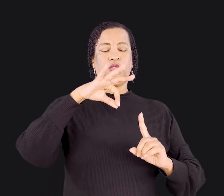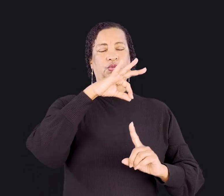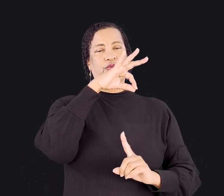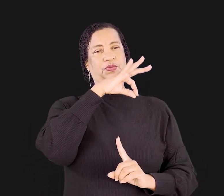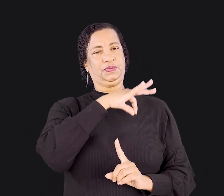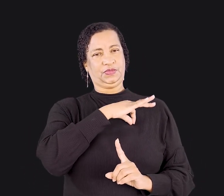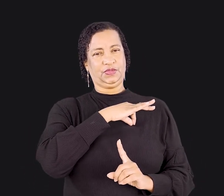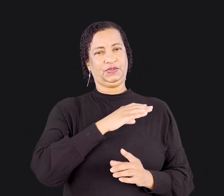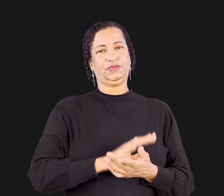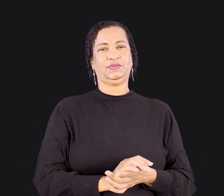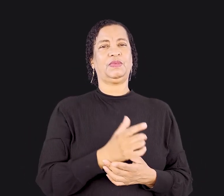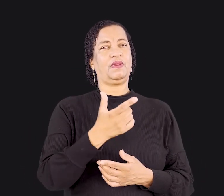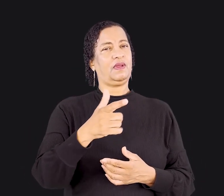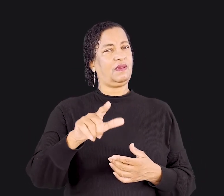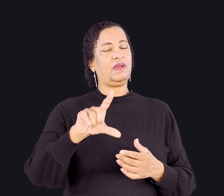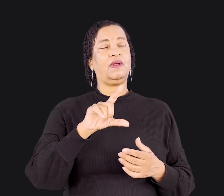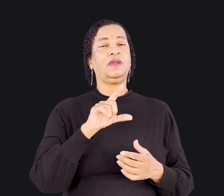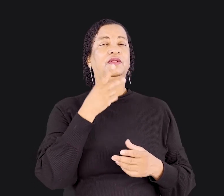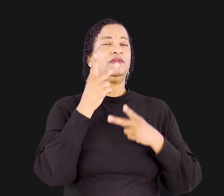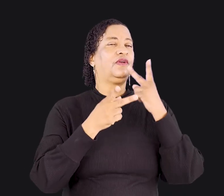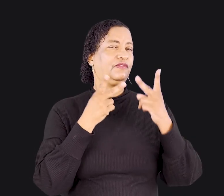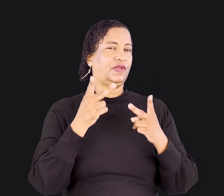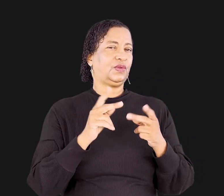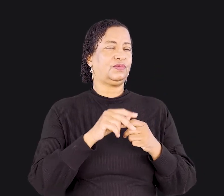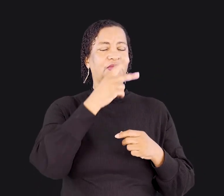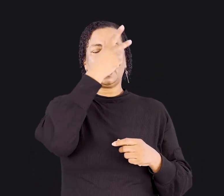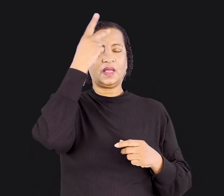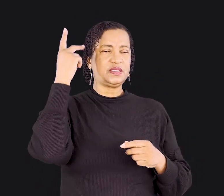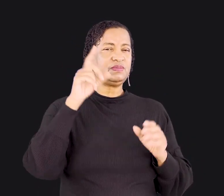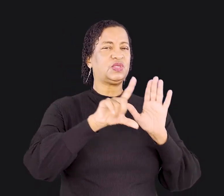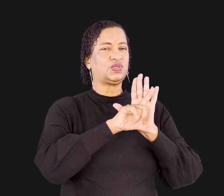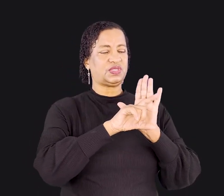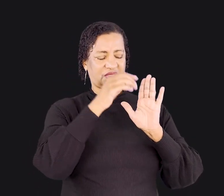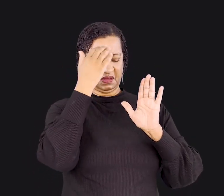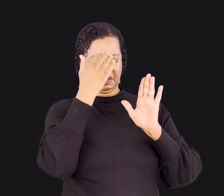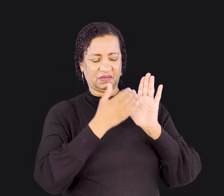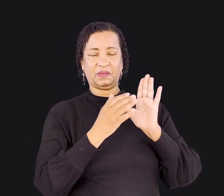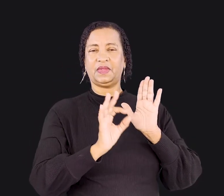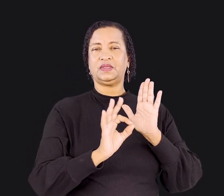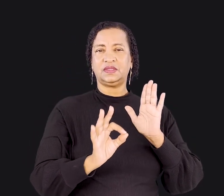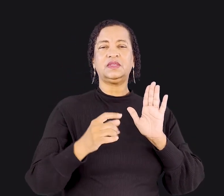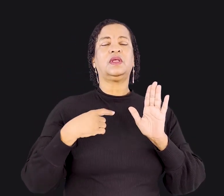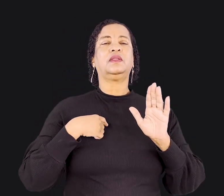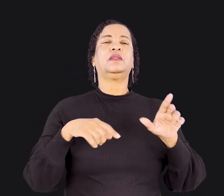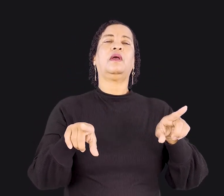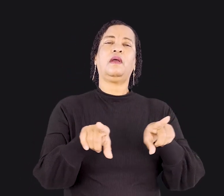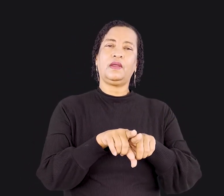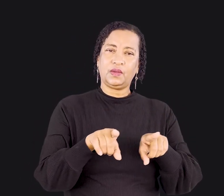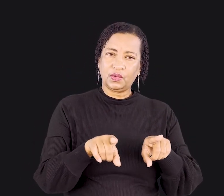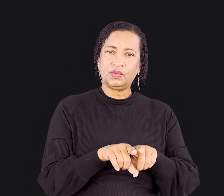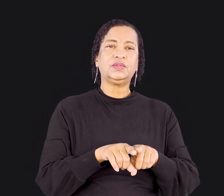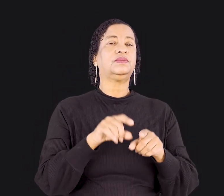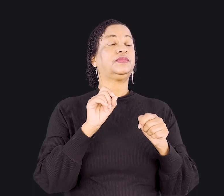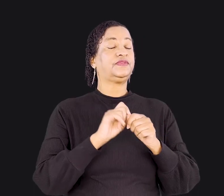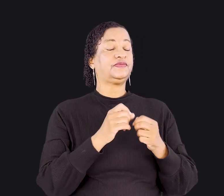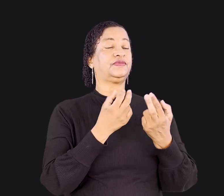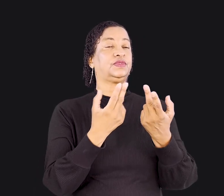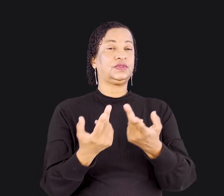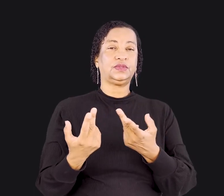Apesar de não ser legalista, ele disse, Para os que estão debaixo da lei, tornei-me como se estivesse sujeito à lei, a fim de ganhar